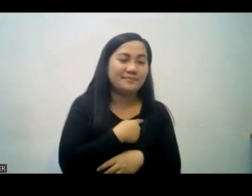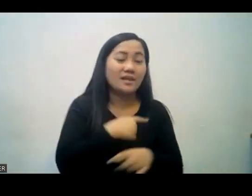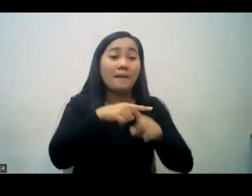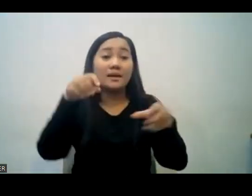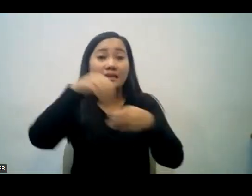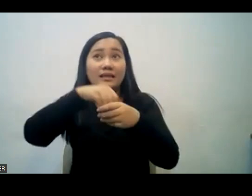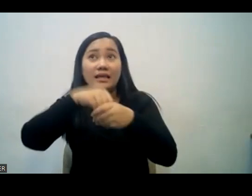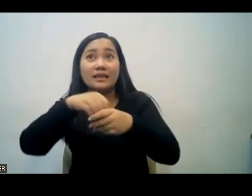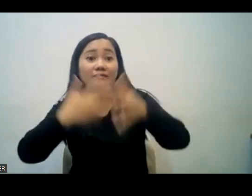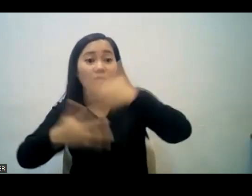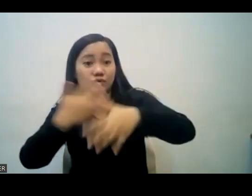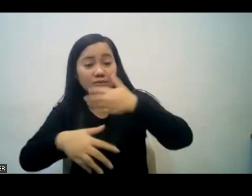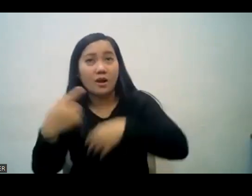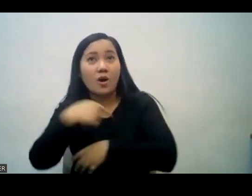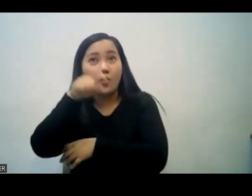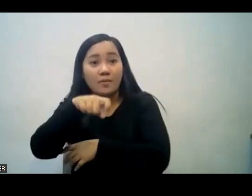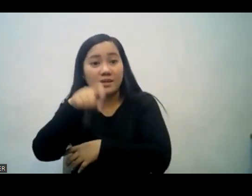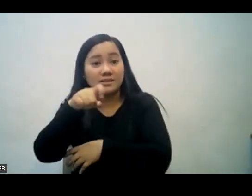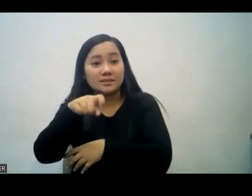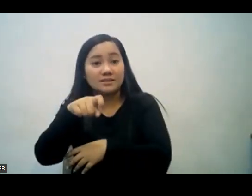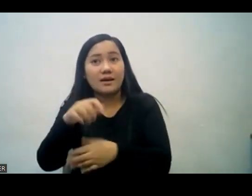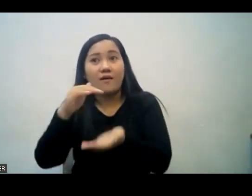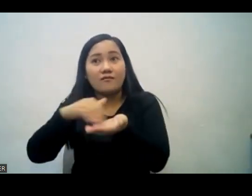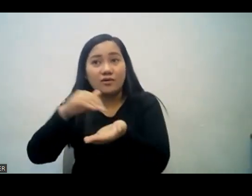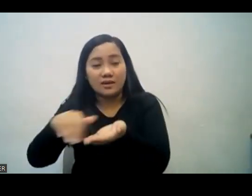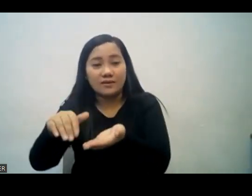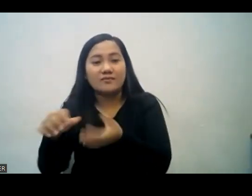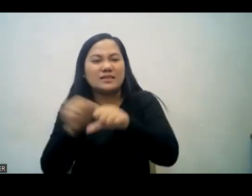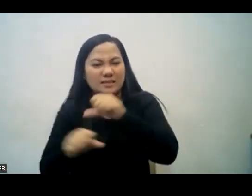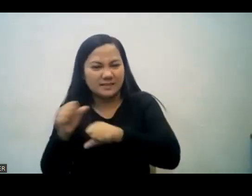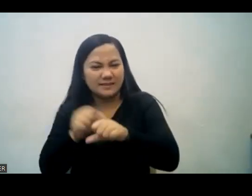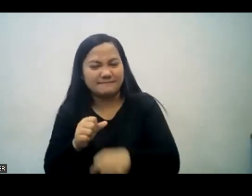Ngunit sa loob ng fellowship ay kinakailangan nating patawarin ang bawat isa.